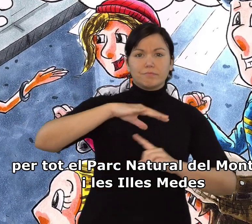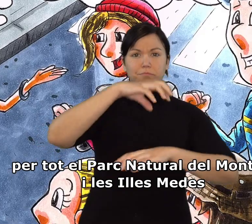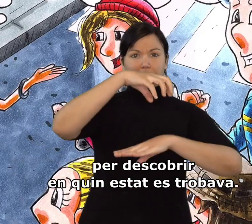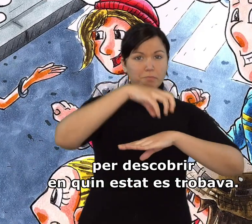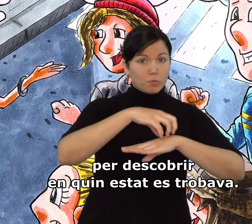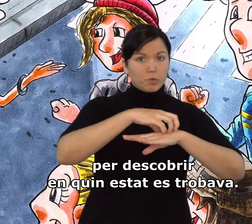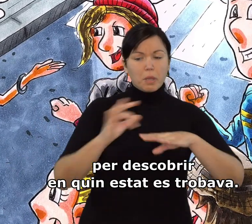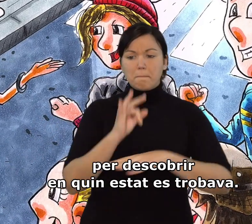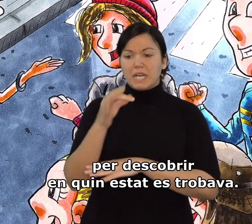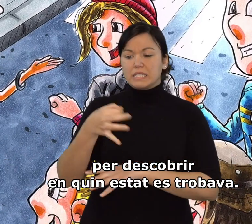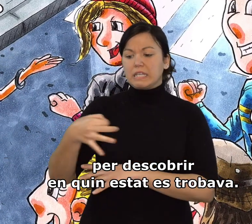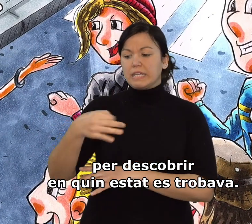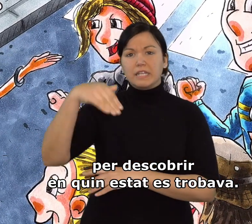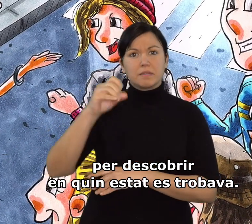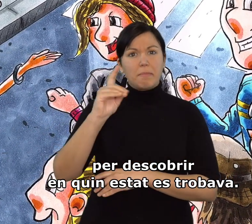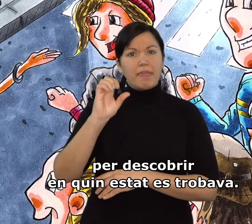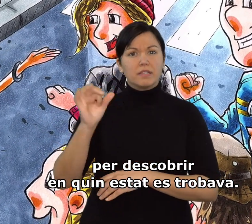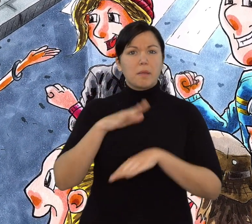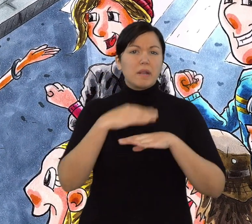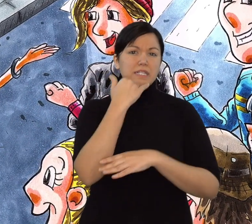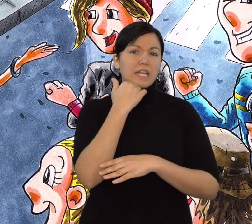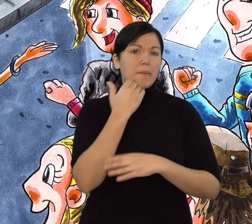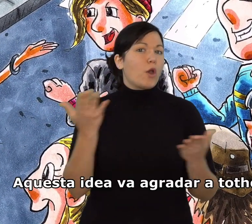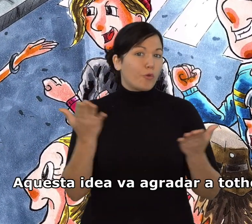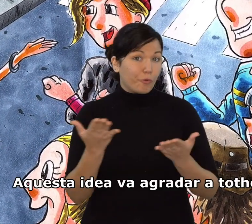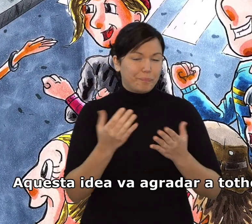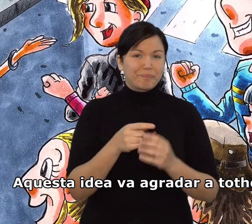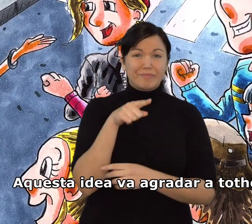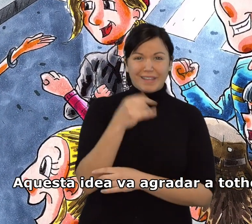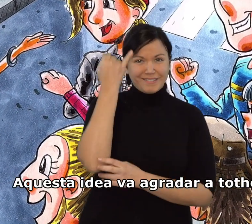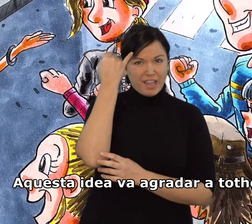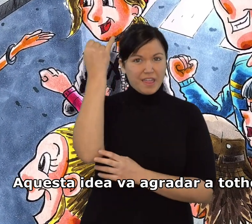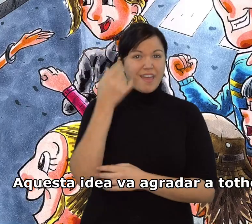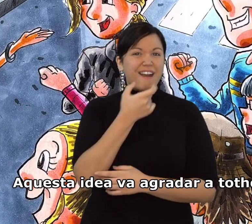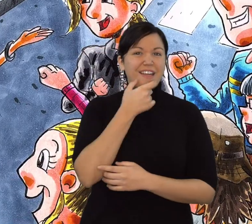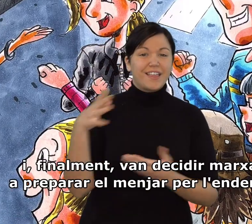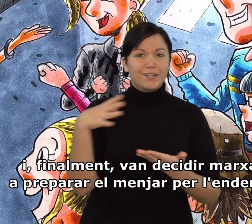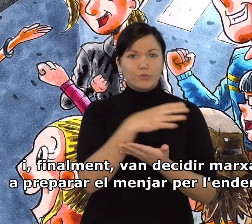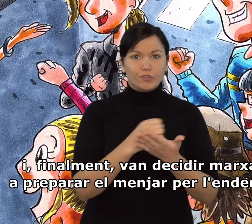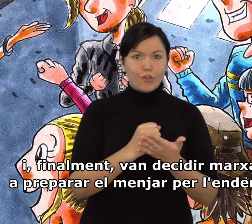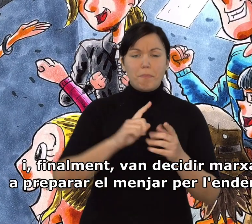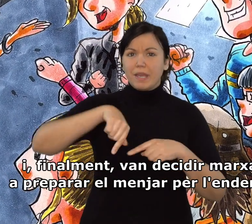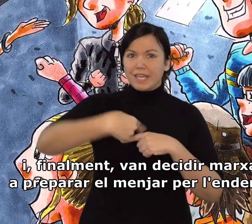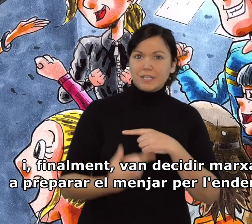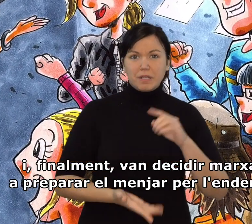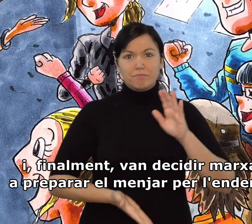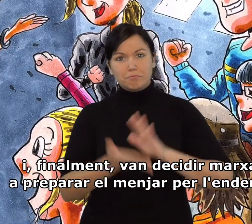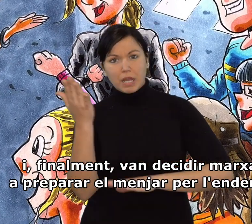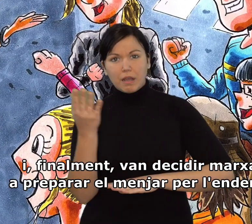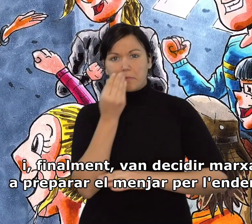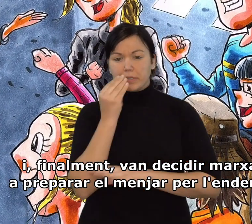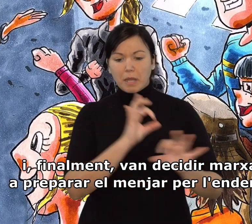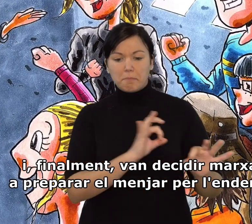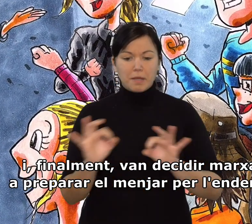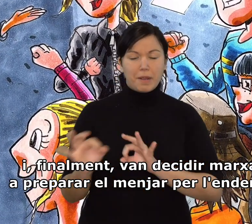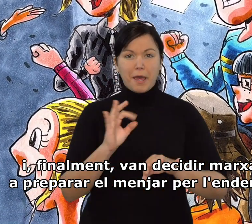Illes Medes per descobrir en quin estat es trobava. Aquesta idea va agradar a tothom i, finalment, van decidir marxar a